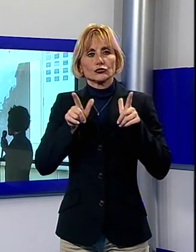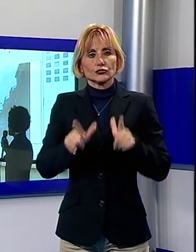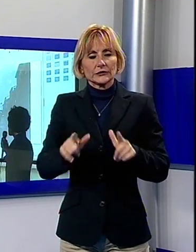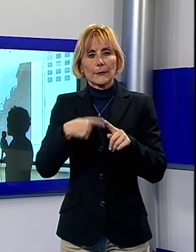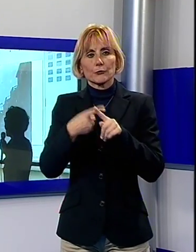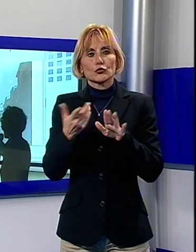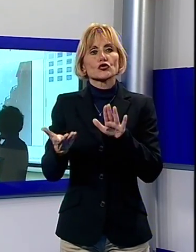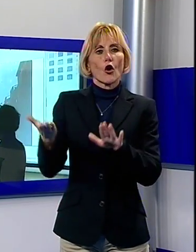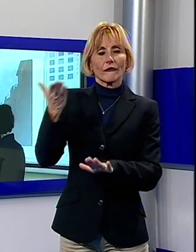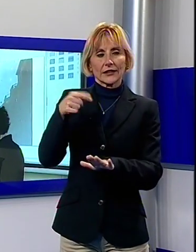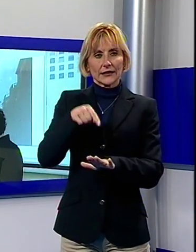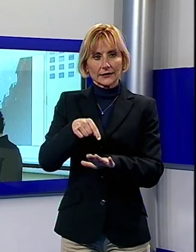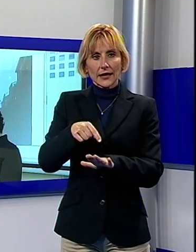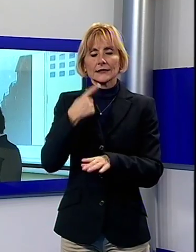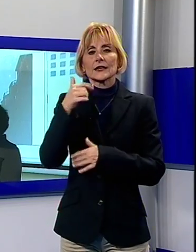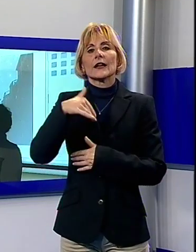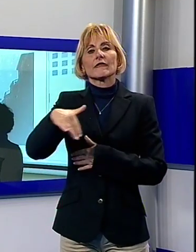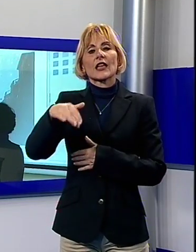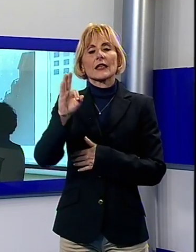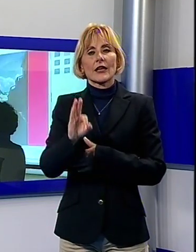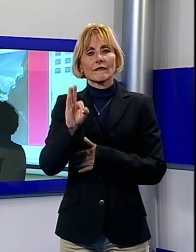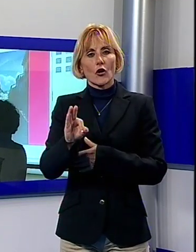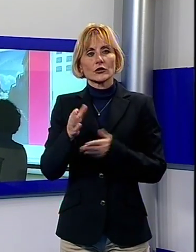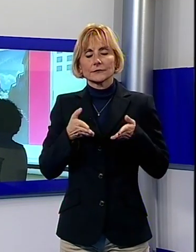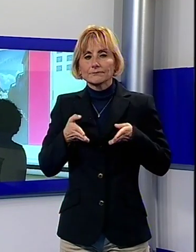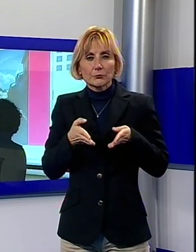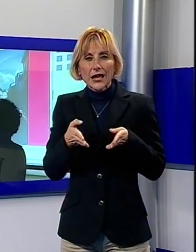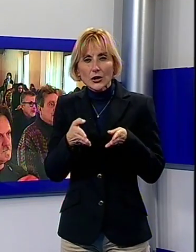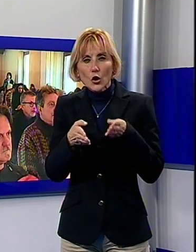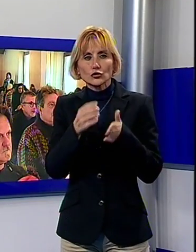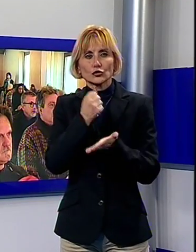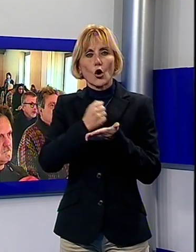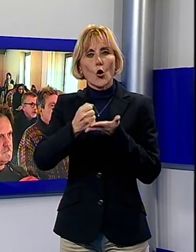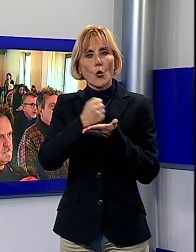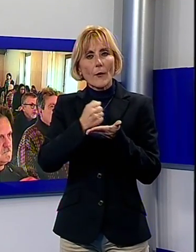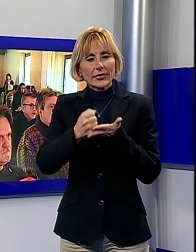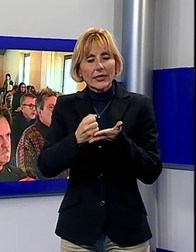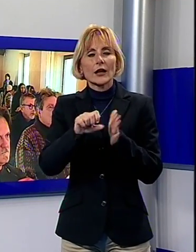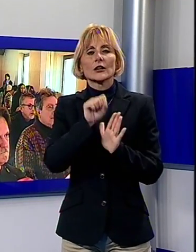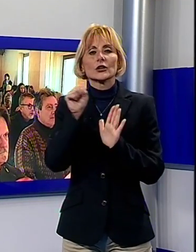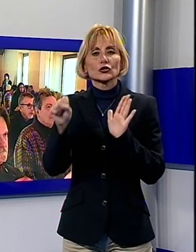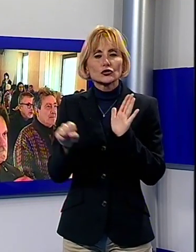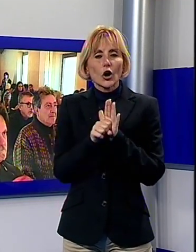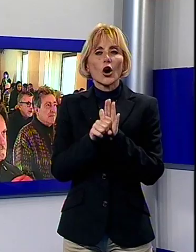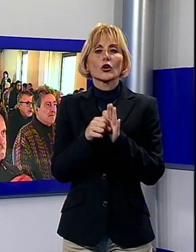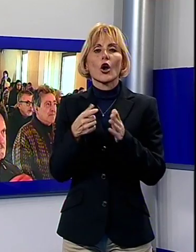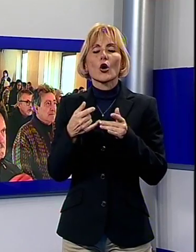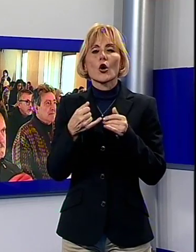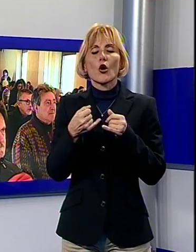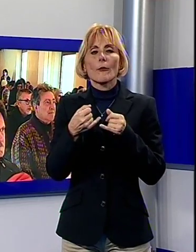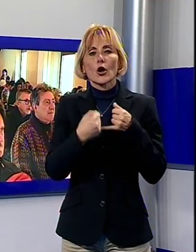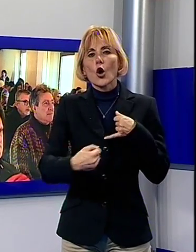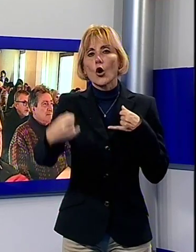Soprintendenza, realizzerà in Via dei Fossi un percorso documentario sulla storia del pubblico condotto. È